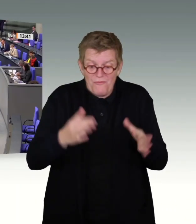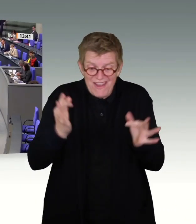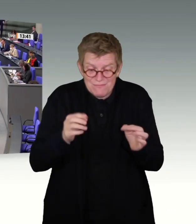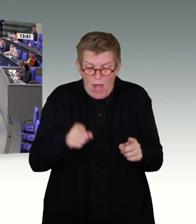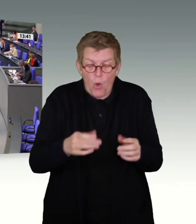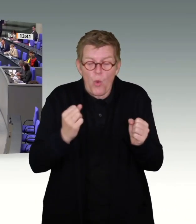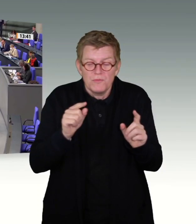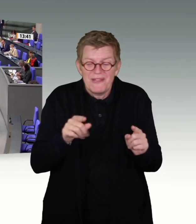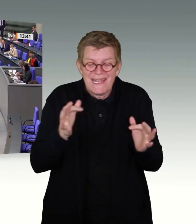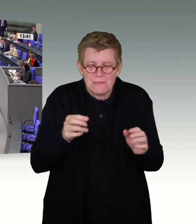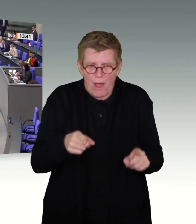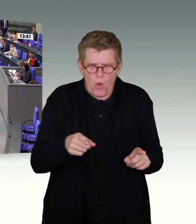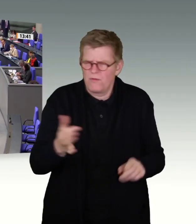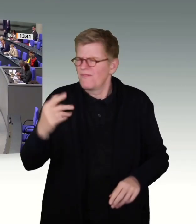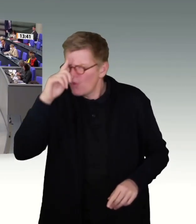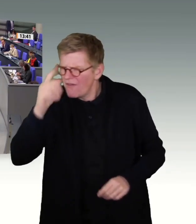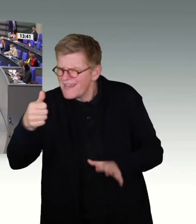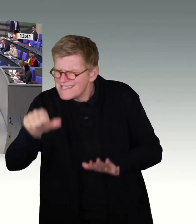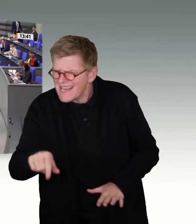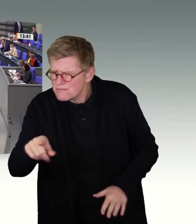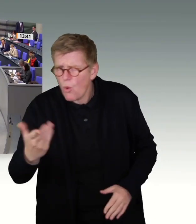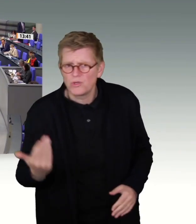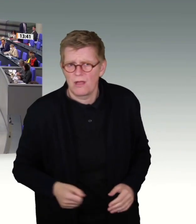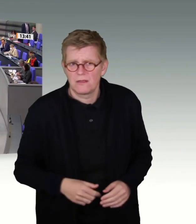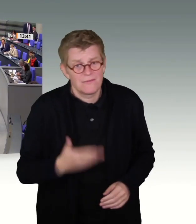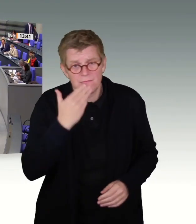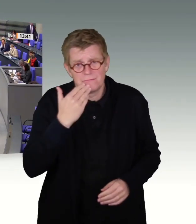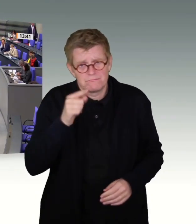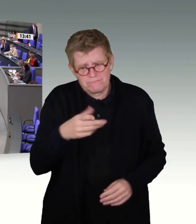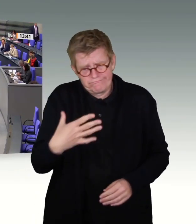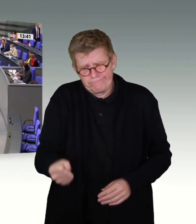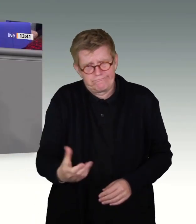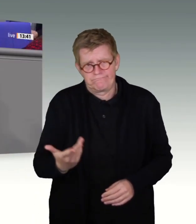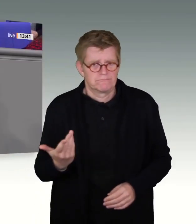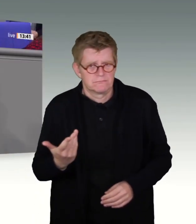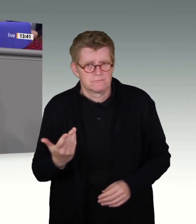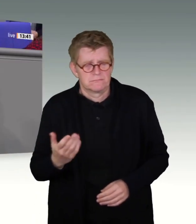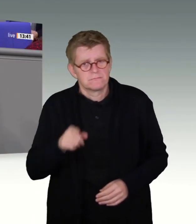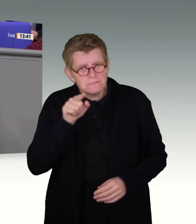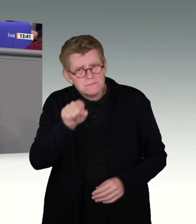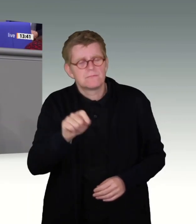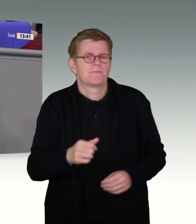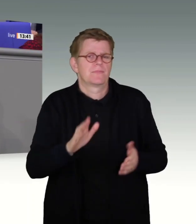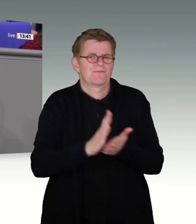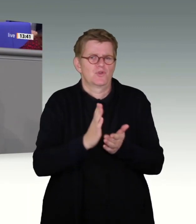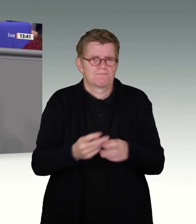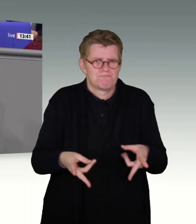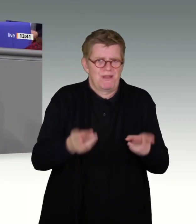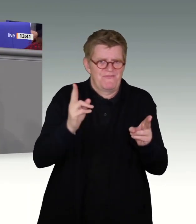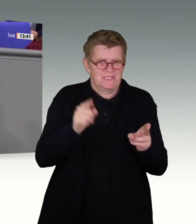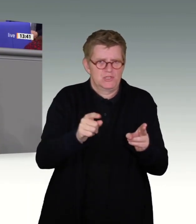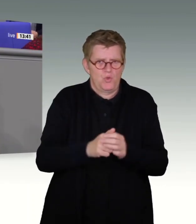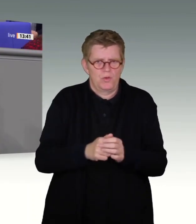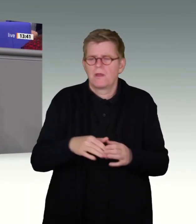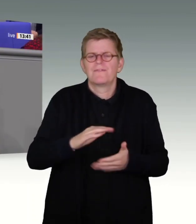Zeitraum ist? Nicht erkennbar aus dem Urteil. Wahr ist, Sie streben eine befristete, auch sechs Monate befristete,